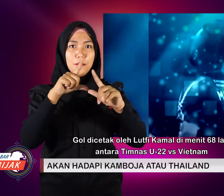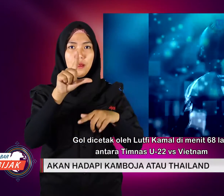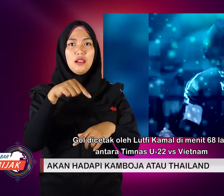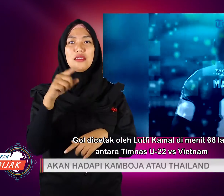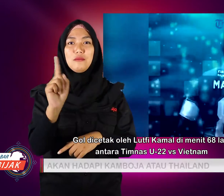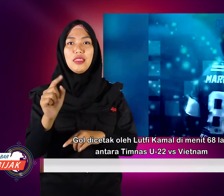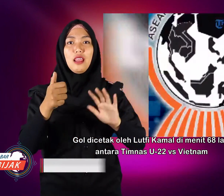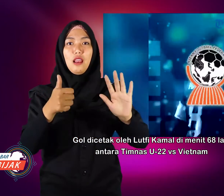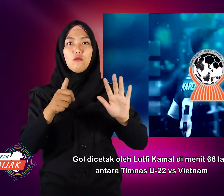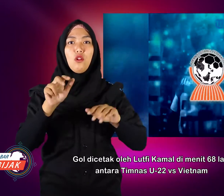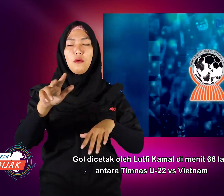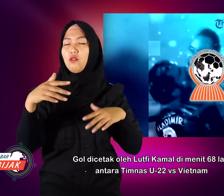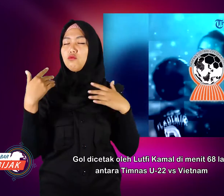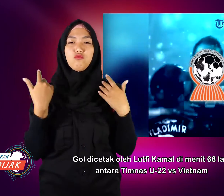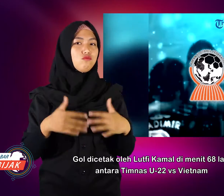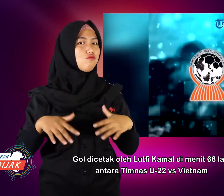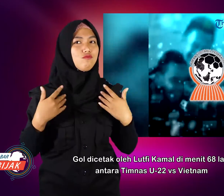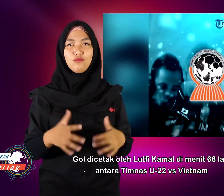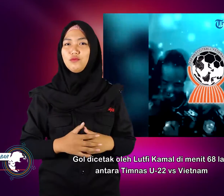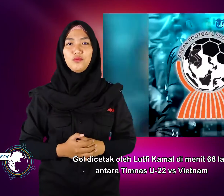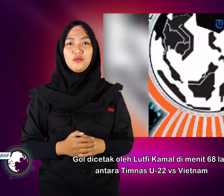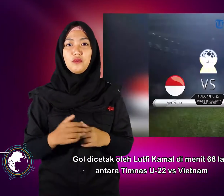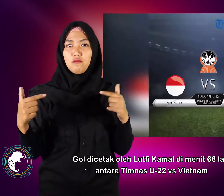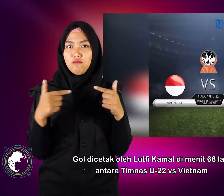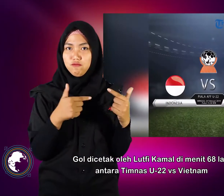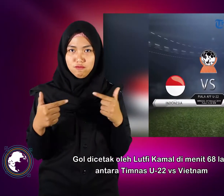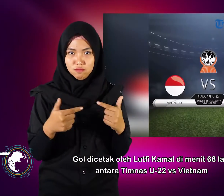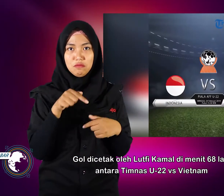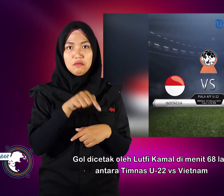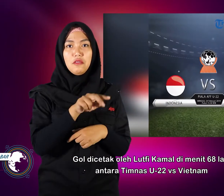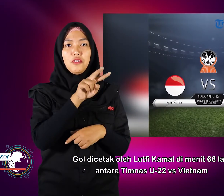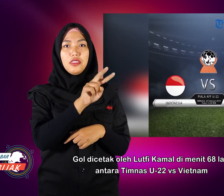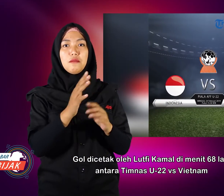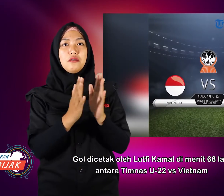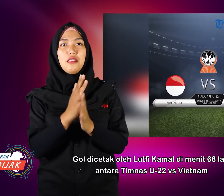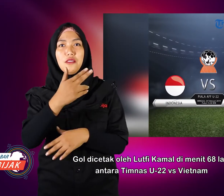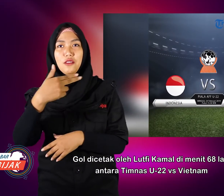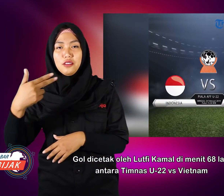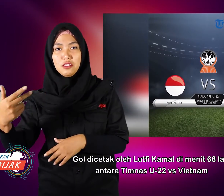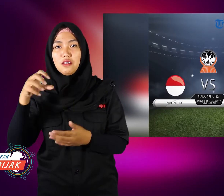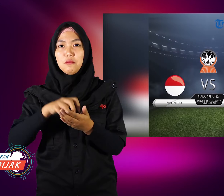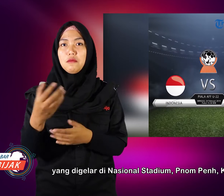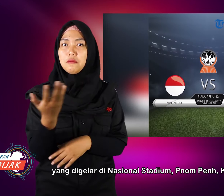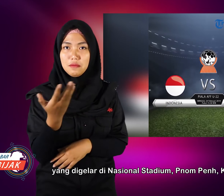tim NAS U22 melawan Vietnam. Yang digelar di National Stadium